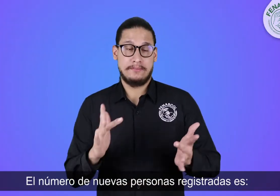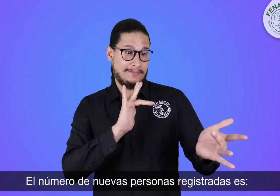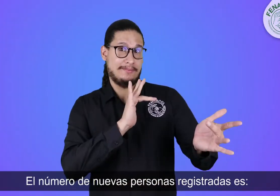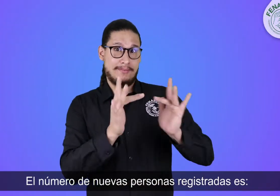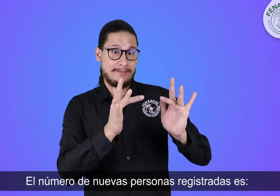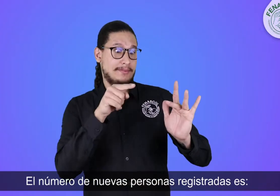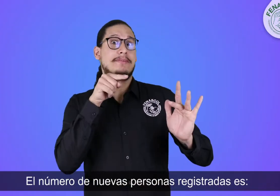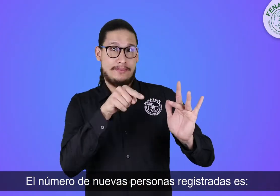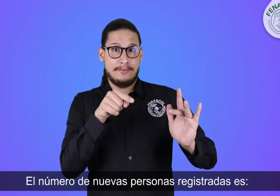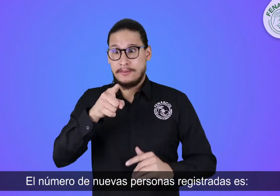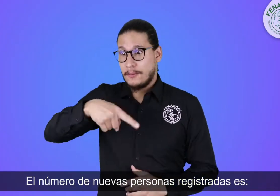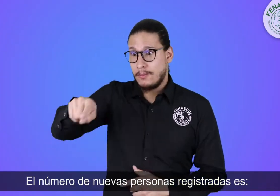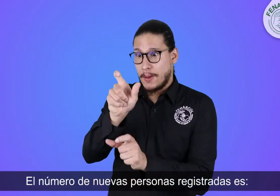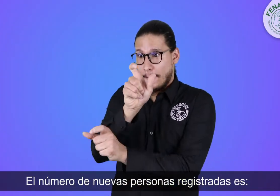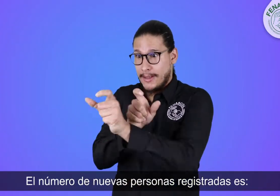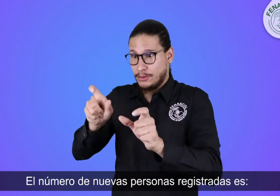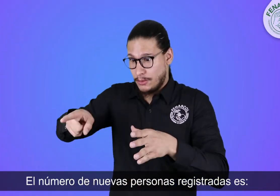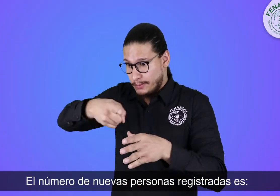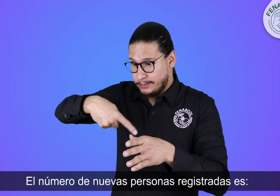El número de personas registradas es